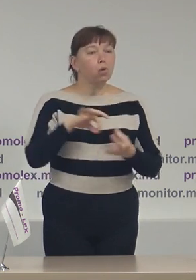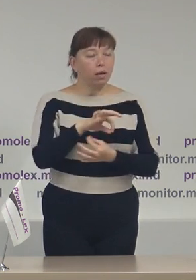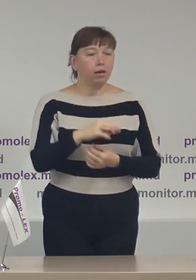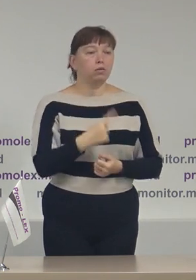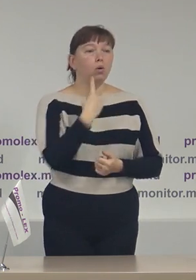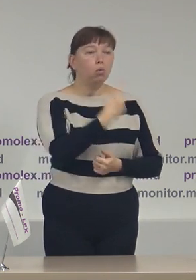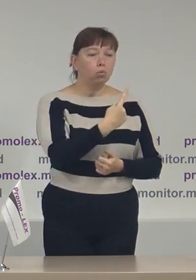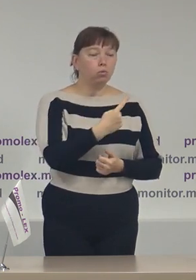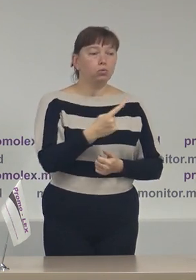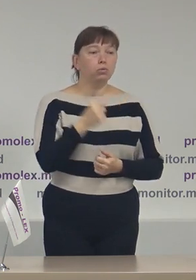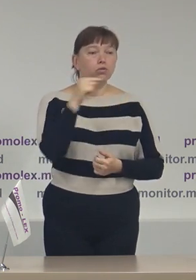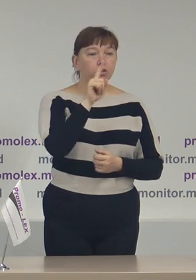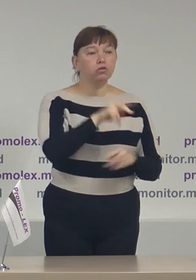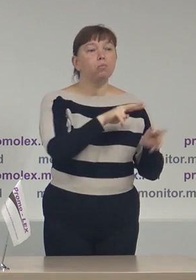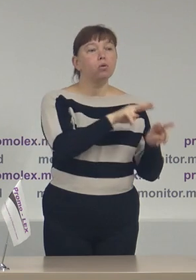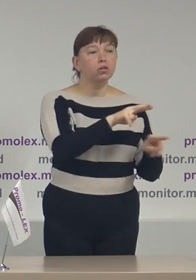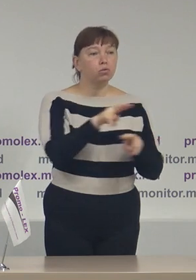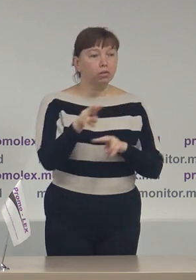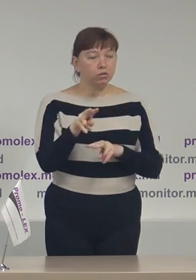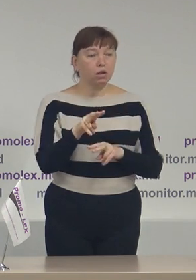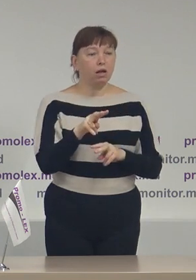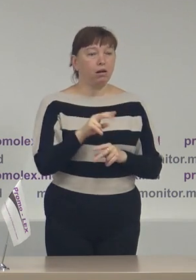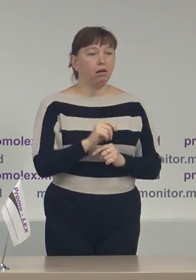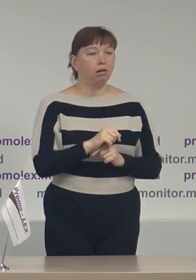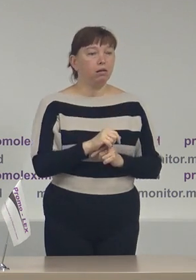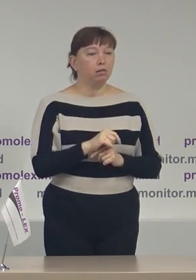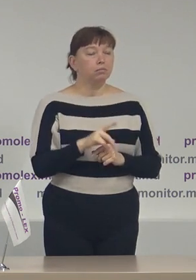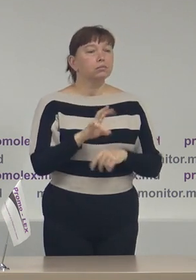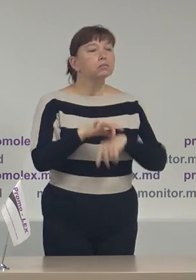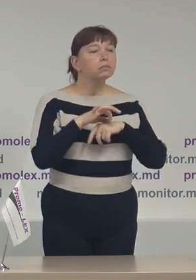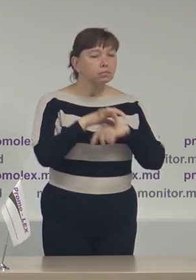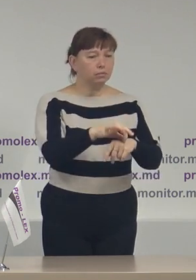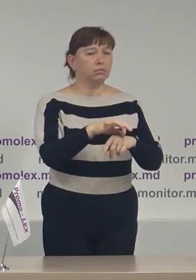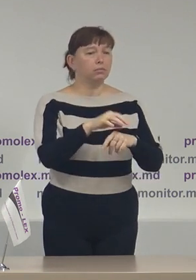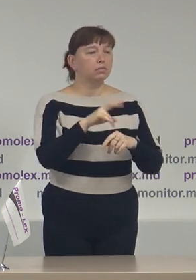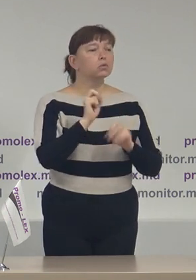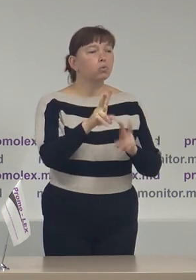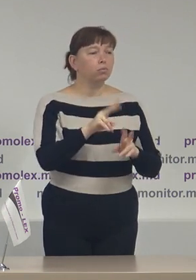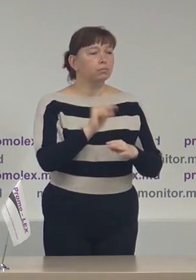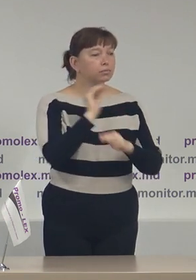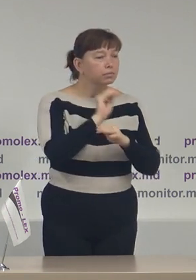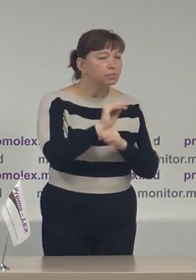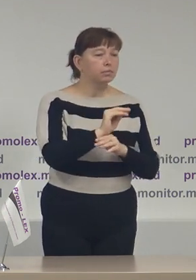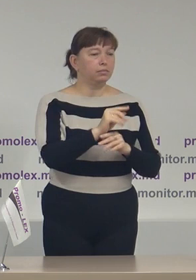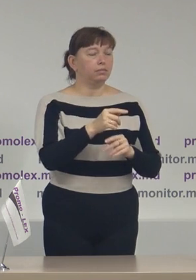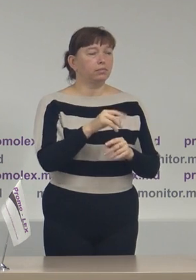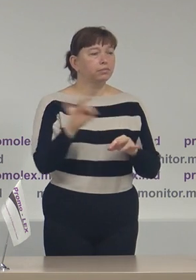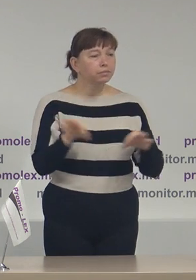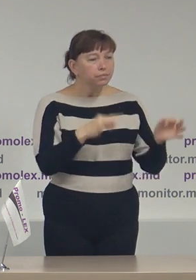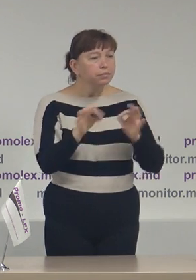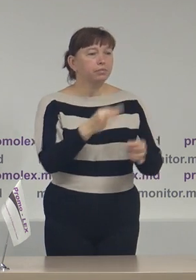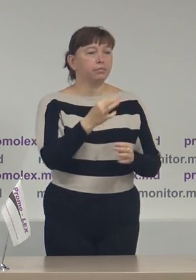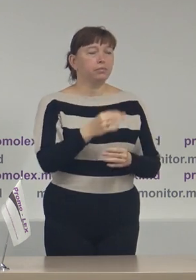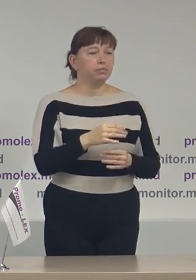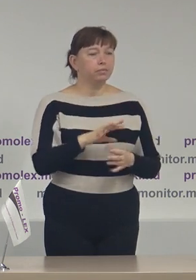Unul în ceea ce privește monitorizarea discursului investigator la ur, inclusiv în perioada campaniei electorale.